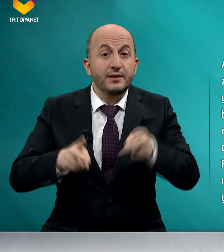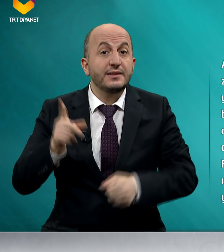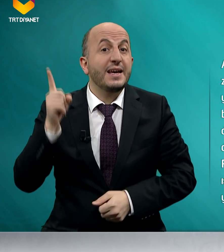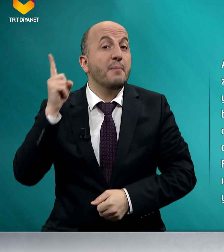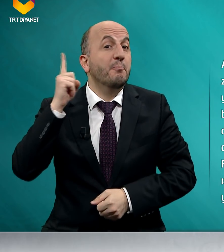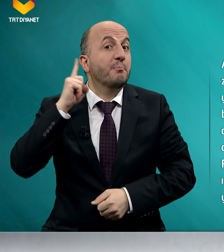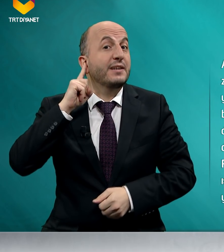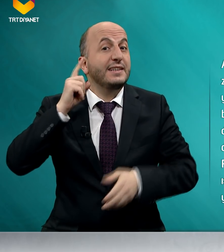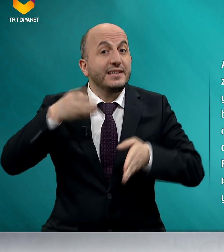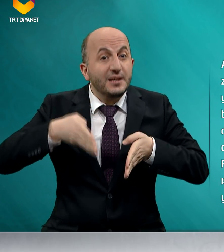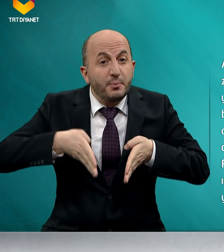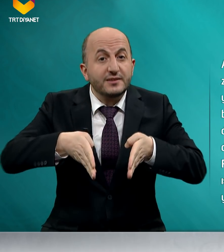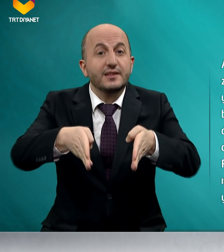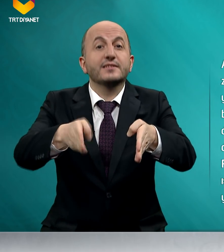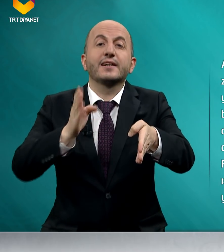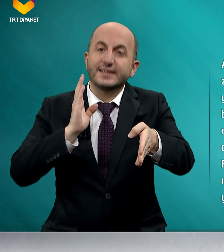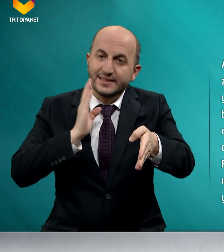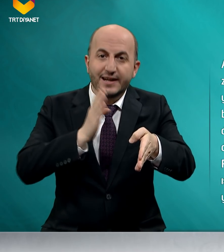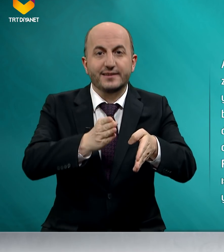Medine pazarına giderdi.